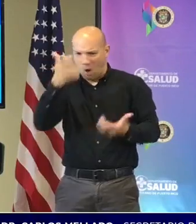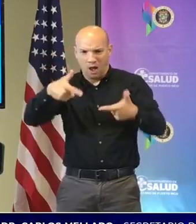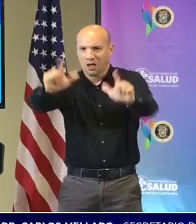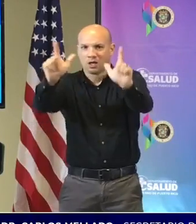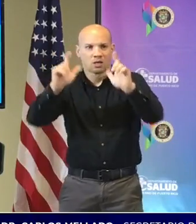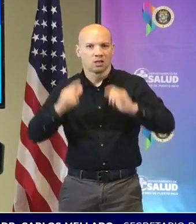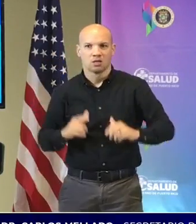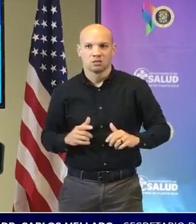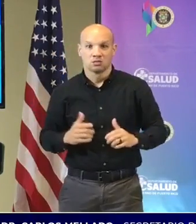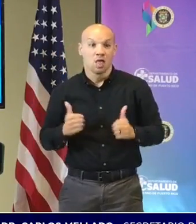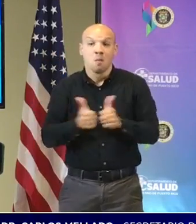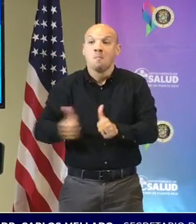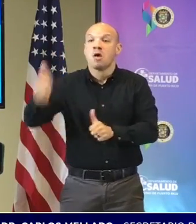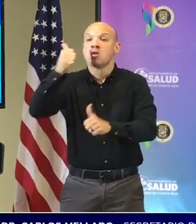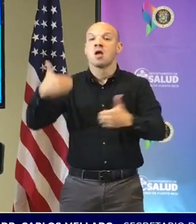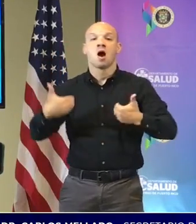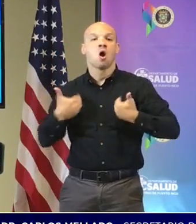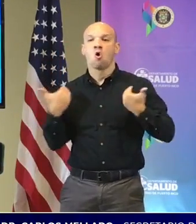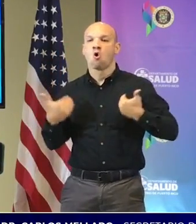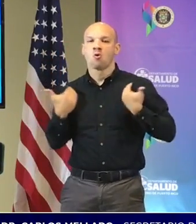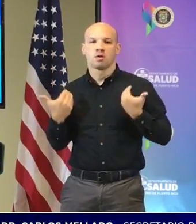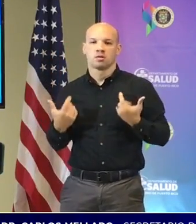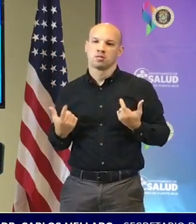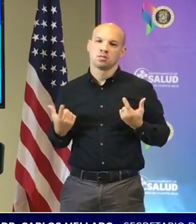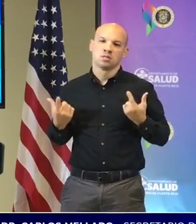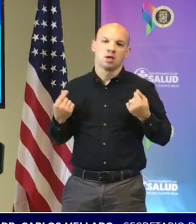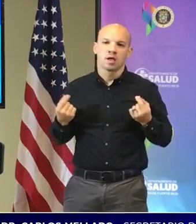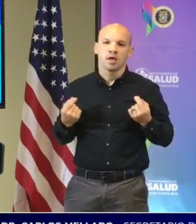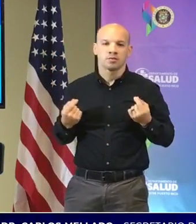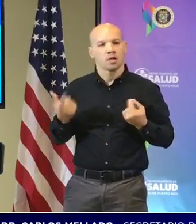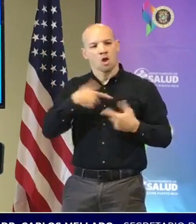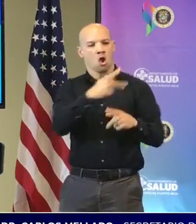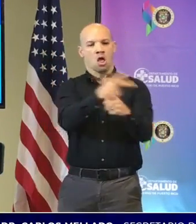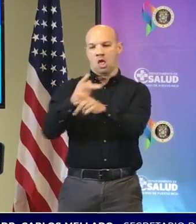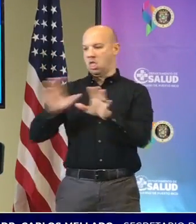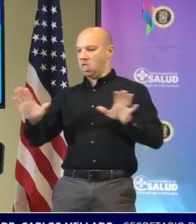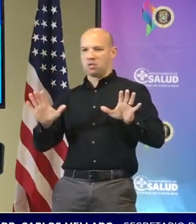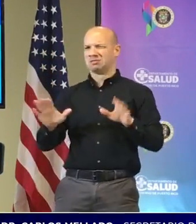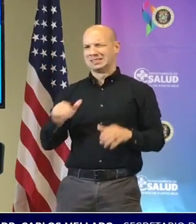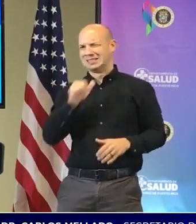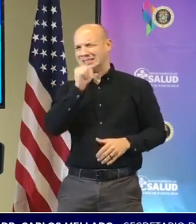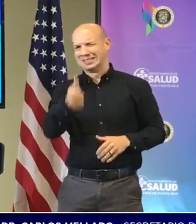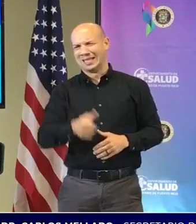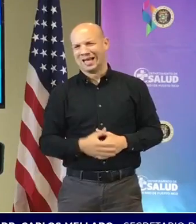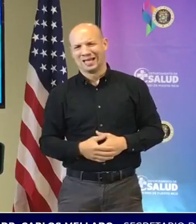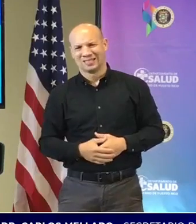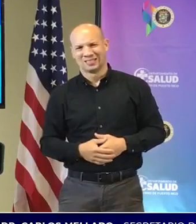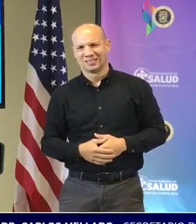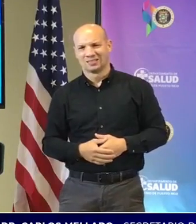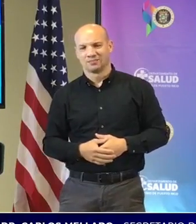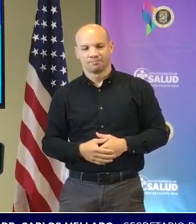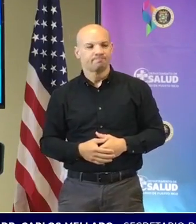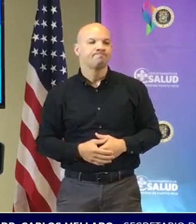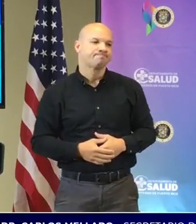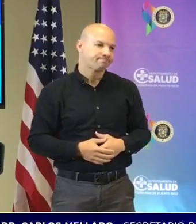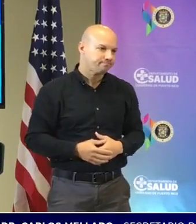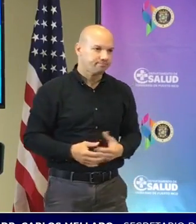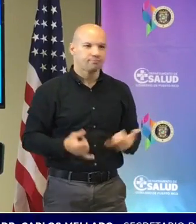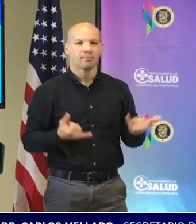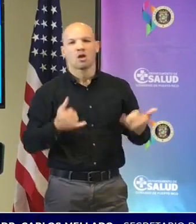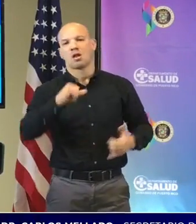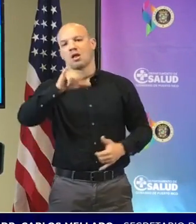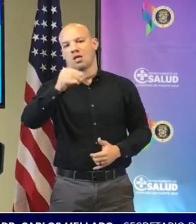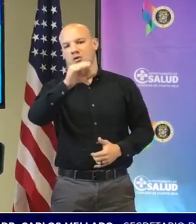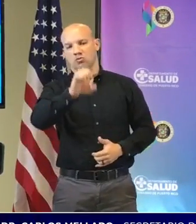jóvenes que no guardan las mismas precauciones que tomamos nosotros ahora mismo se están llevando a cabo juegos